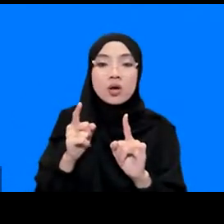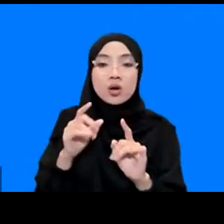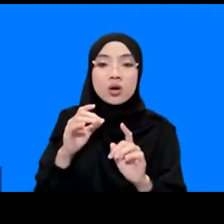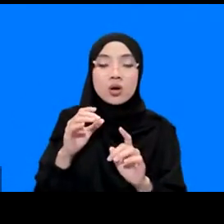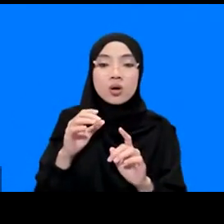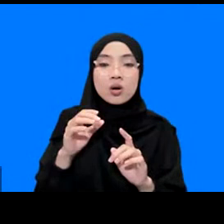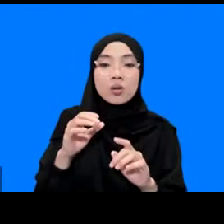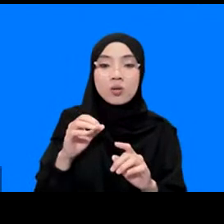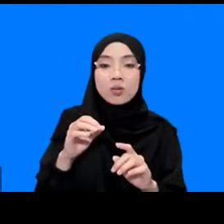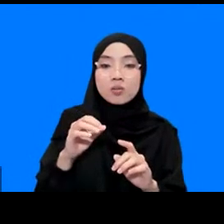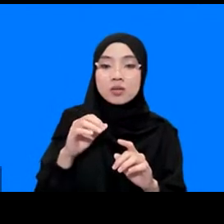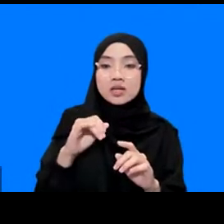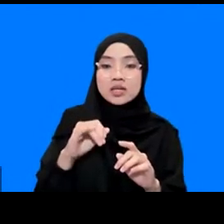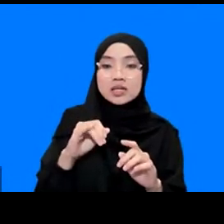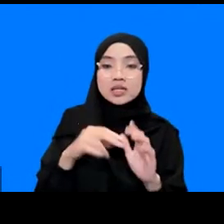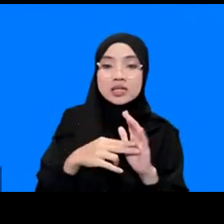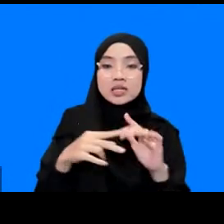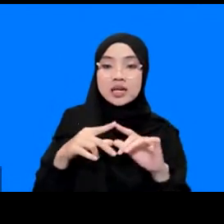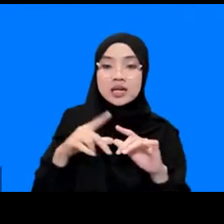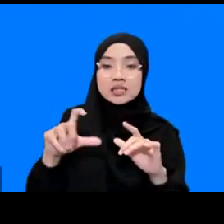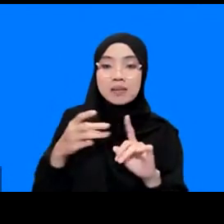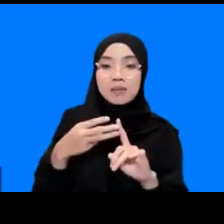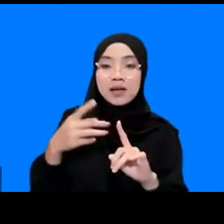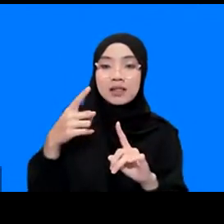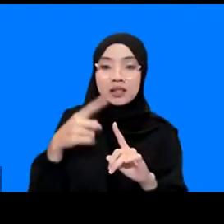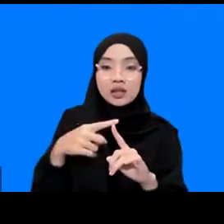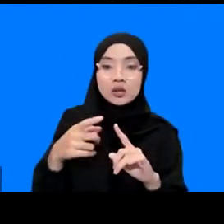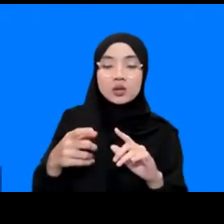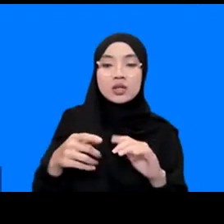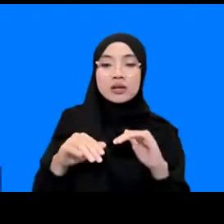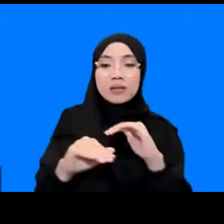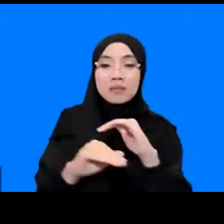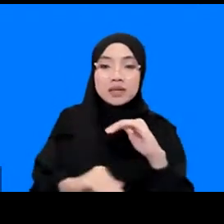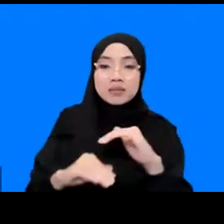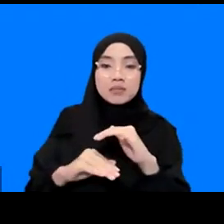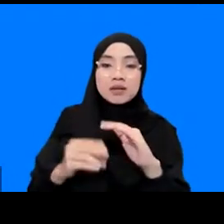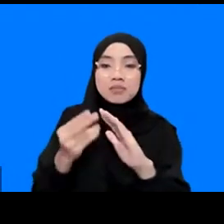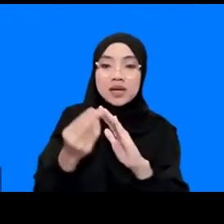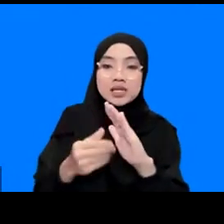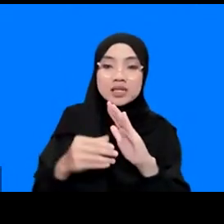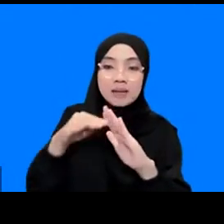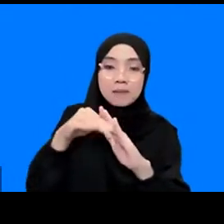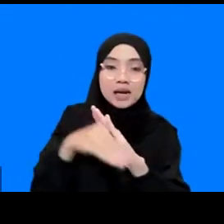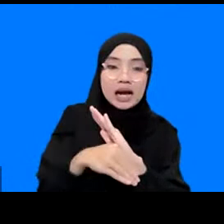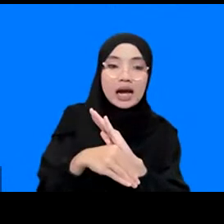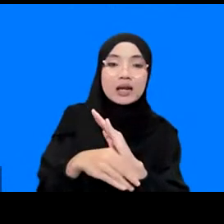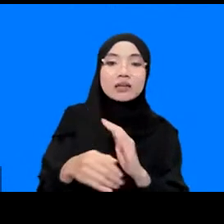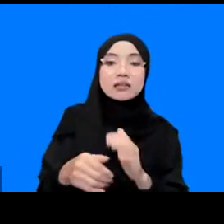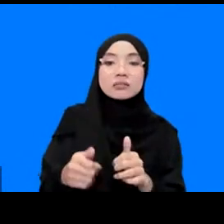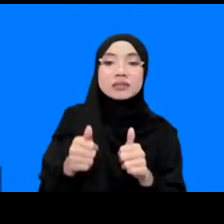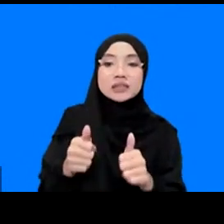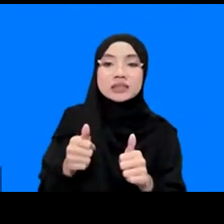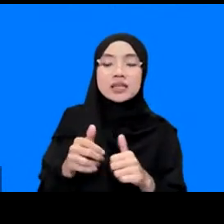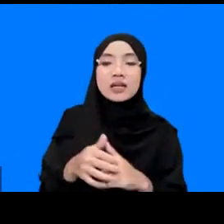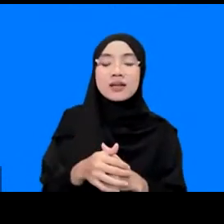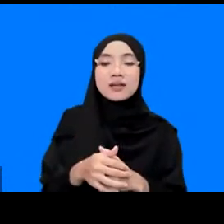CBT itu lebih minimal lebih dapat menekan biaya seperti itu itu